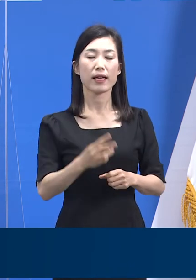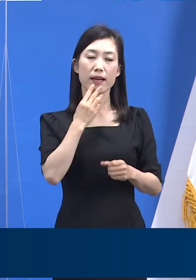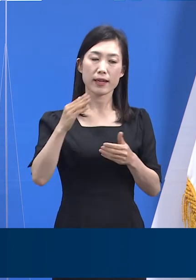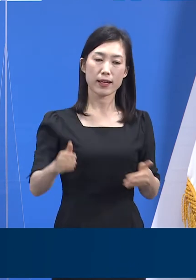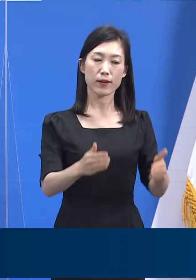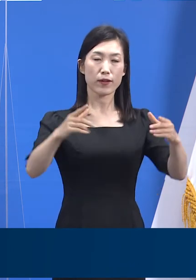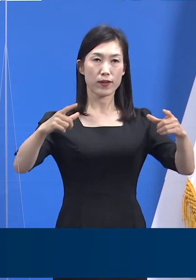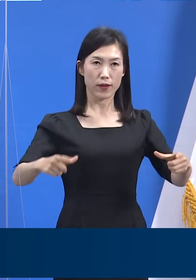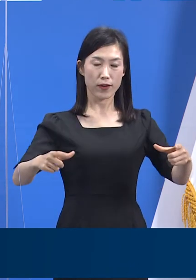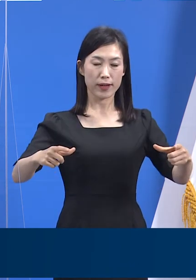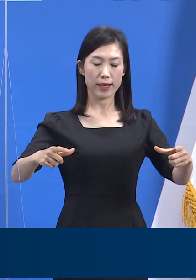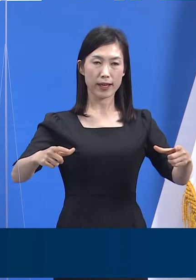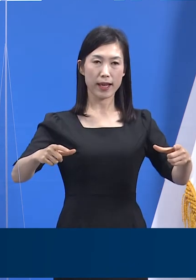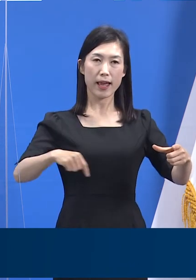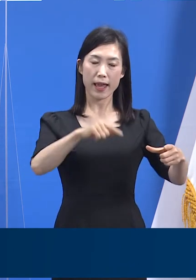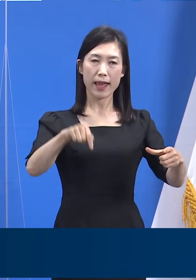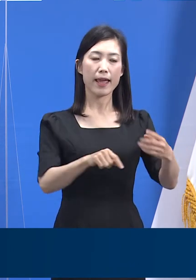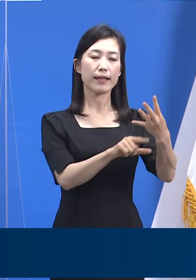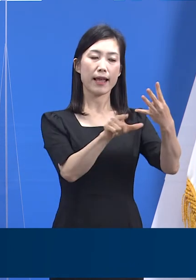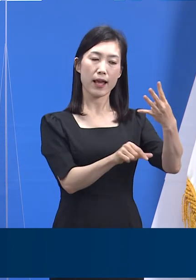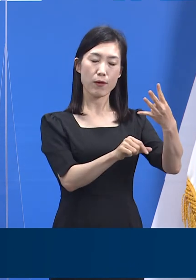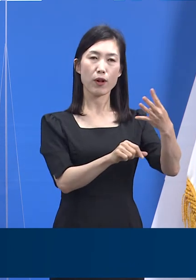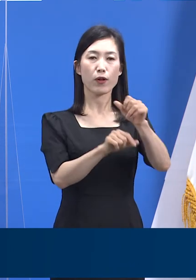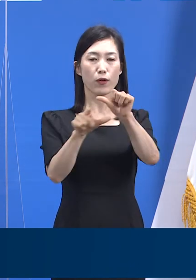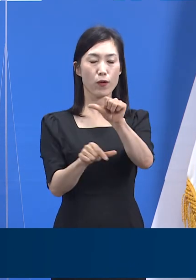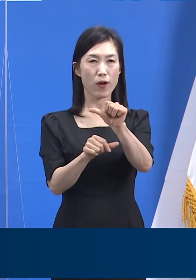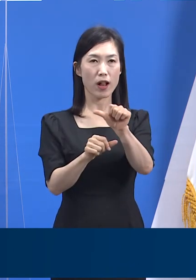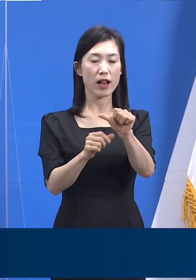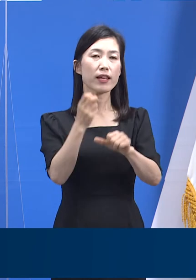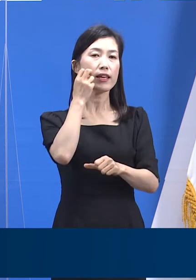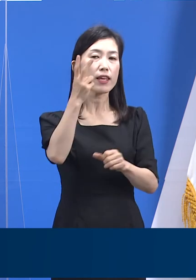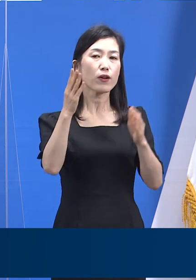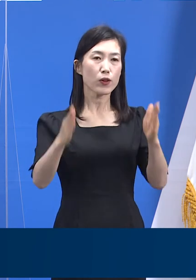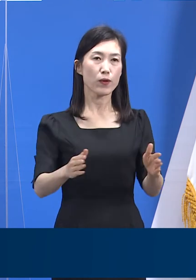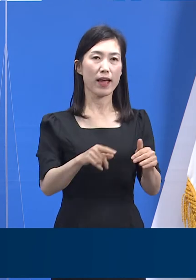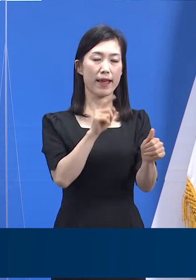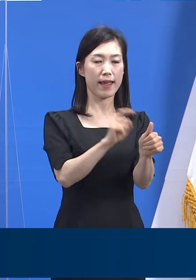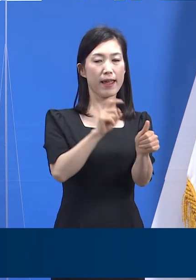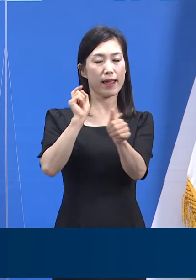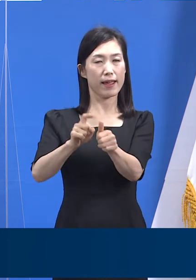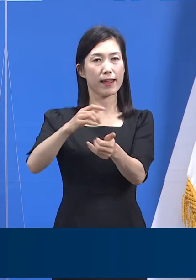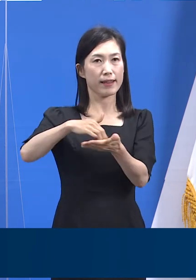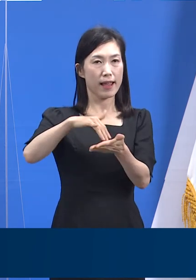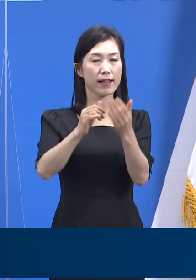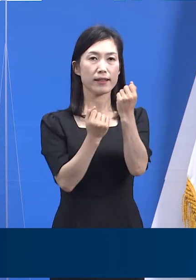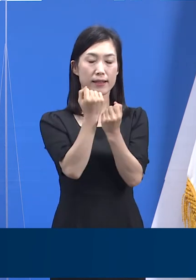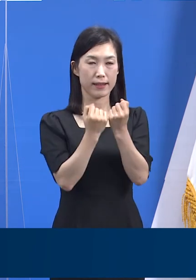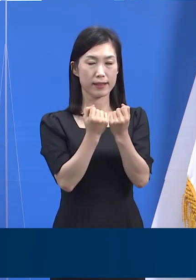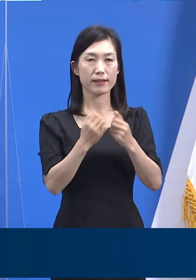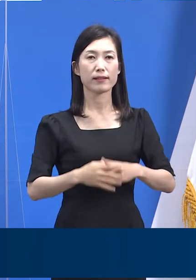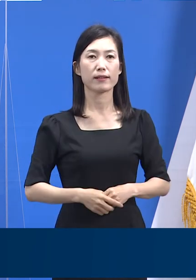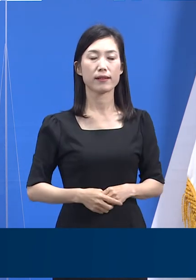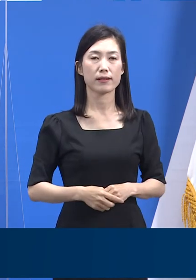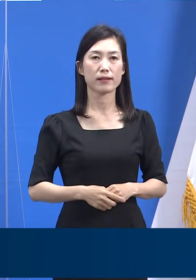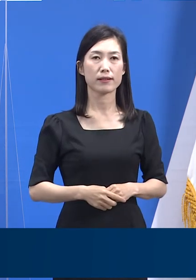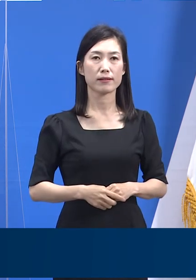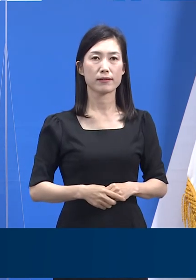경기도 내 4월과 5월 지난 2개월간의 발생 통계를 설명드립니다.